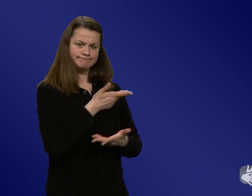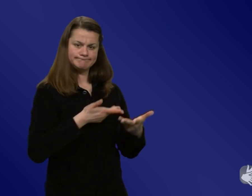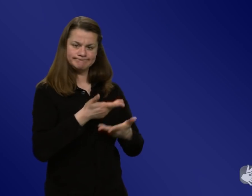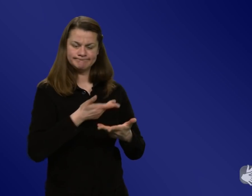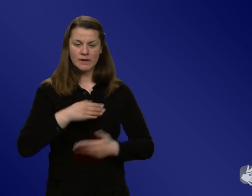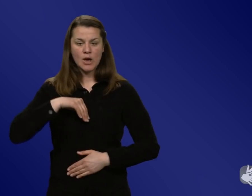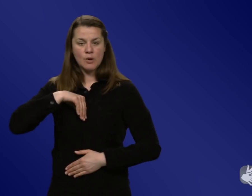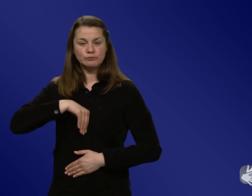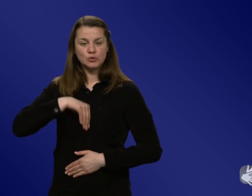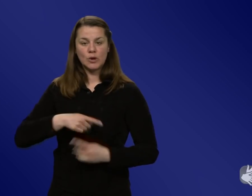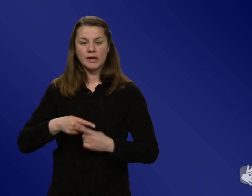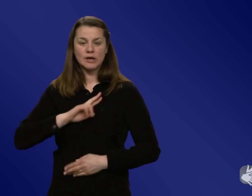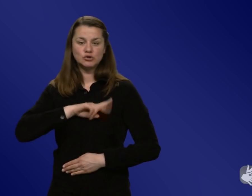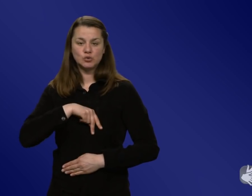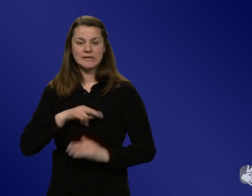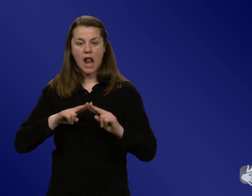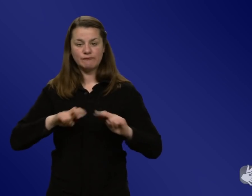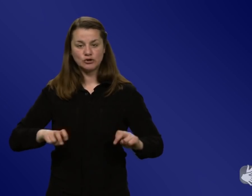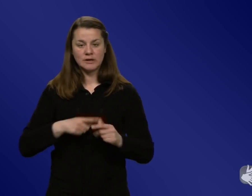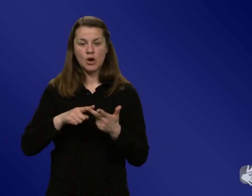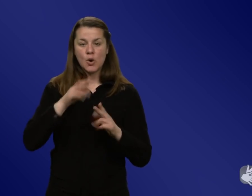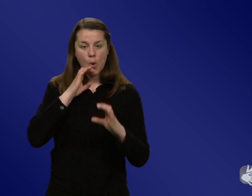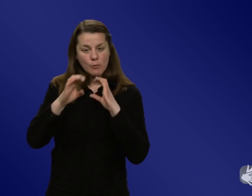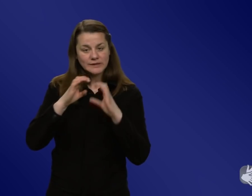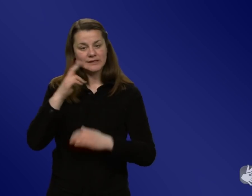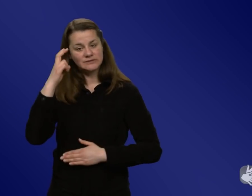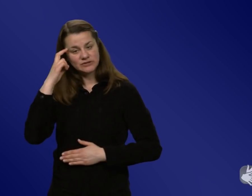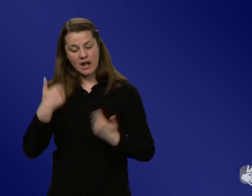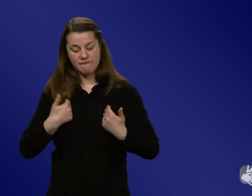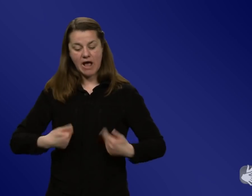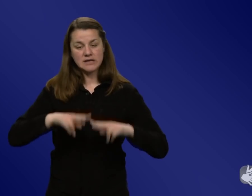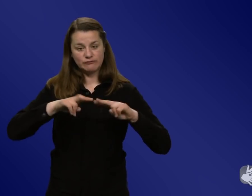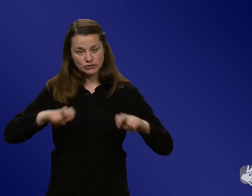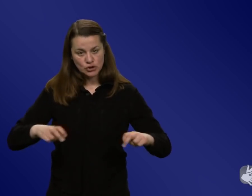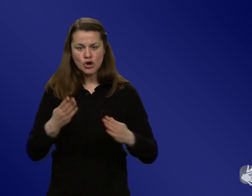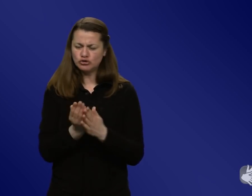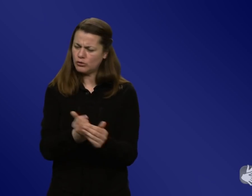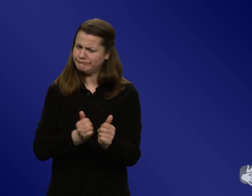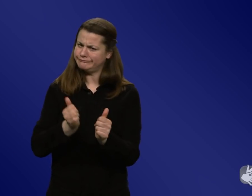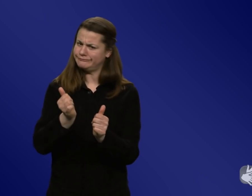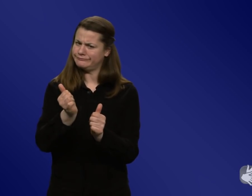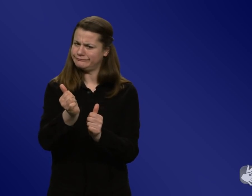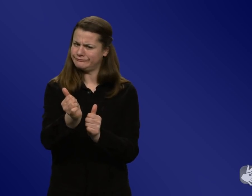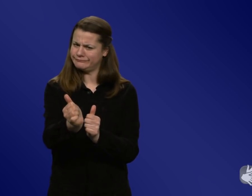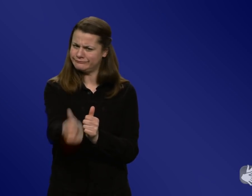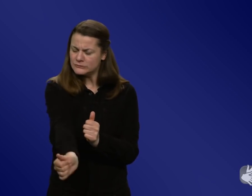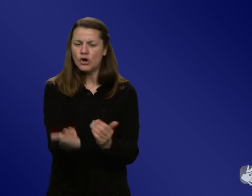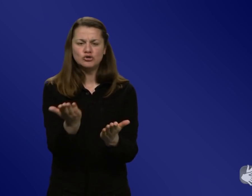Verhaltensforschung, in der Kommunikationswissenschaft, da ist man eigentlich schon ziemlich weit und weiß schon wahnsinnig viel und trotzdem